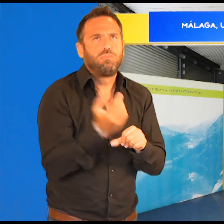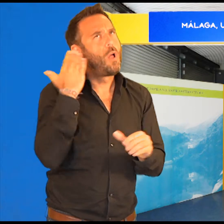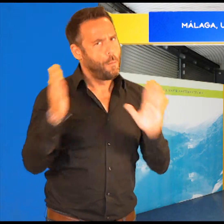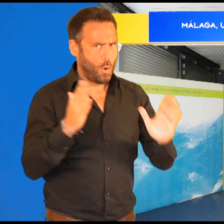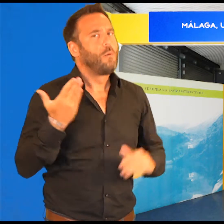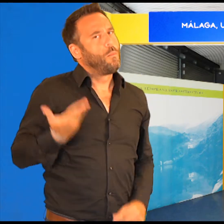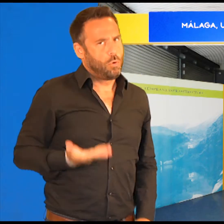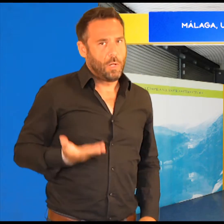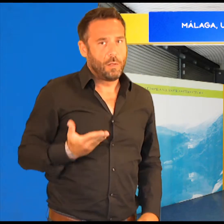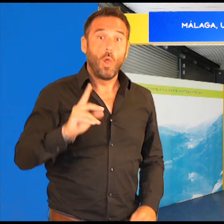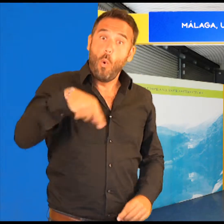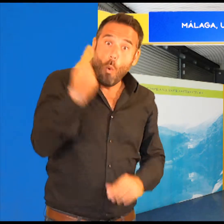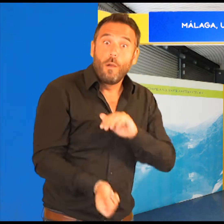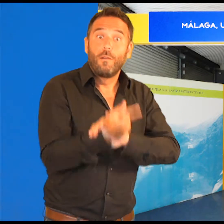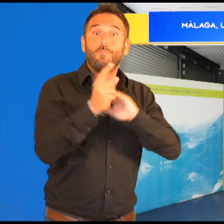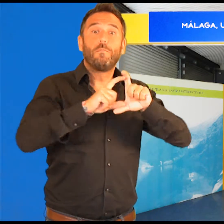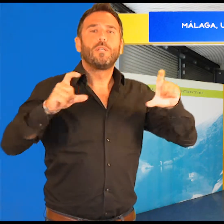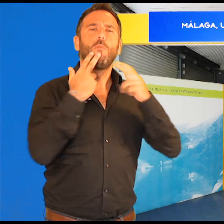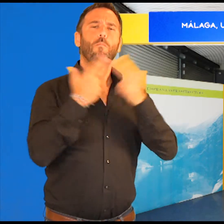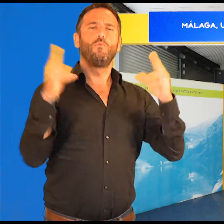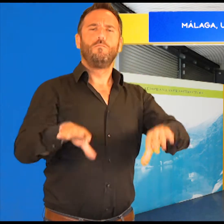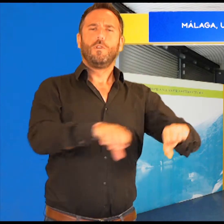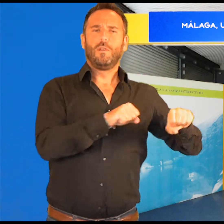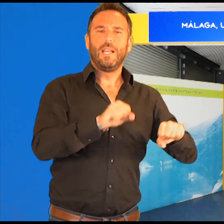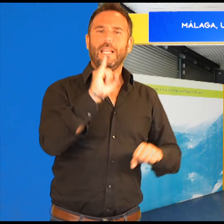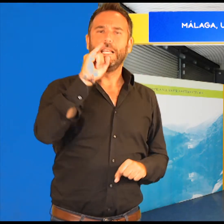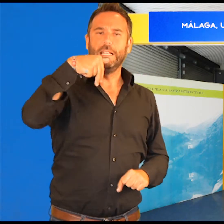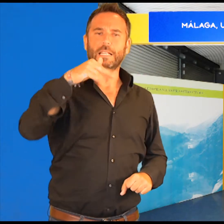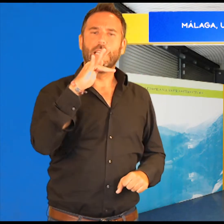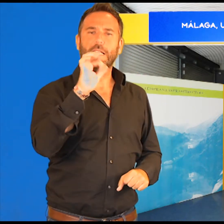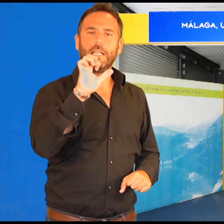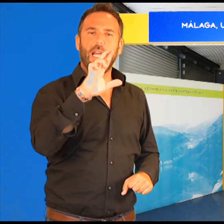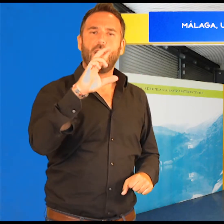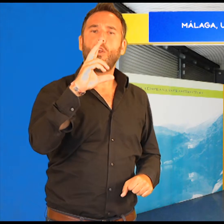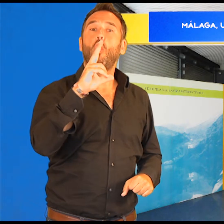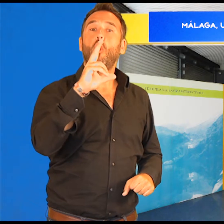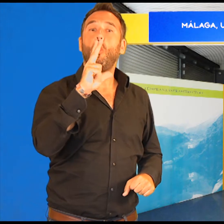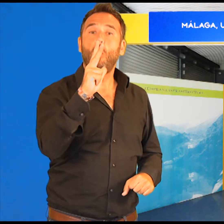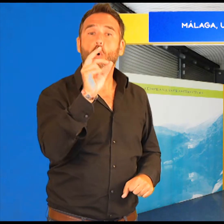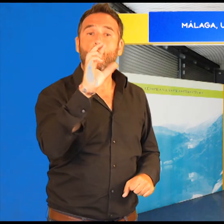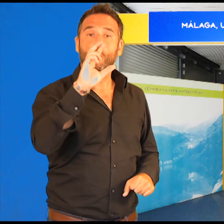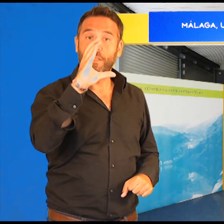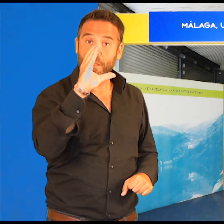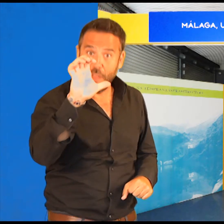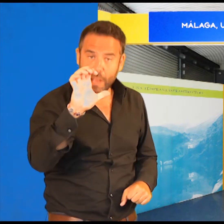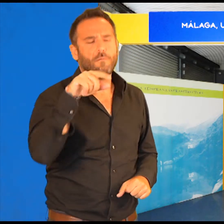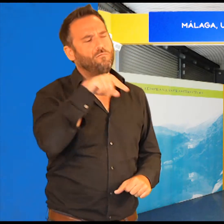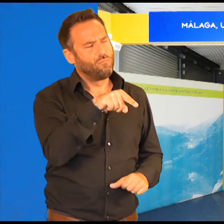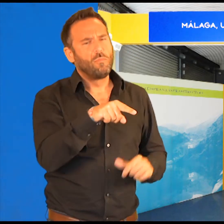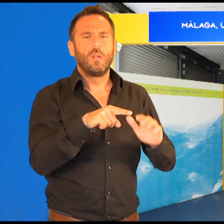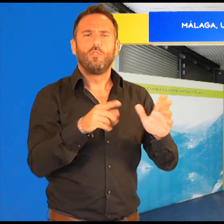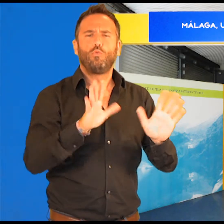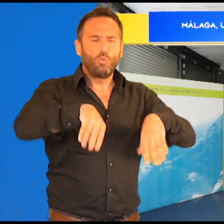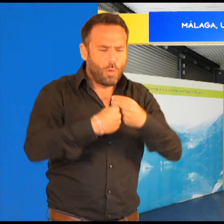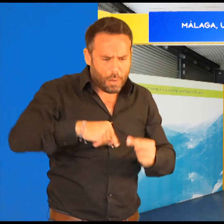Intel Orce nació como empresa pública en 1957 con objeto de crear puestos de trabajo en Málaga y ocupaba una parcela de